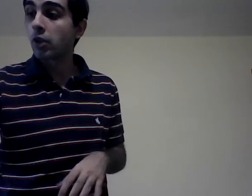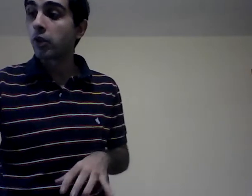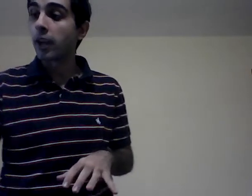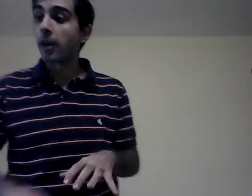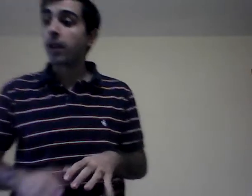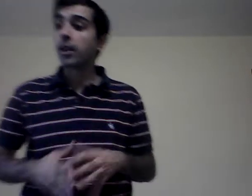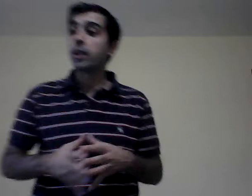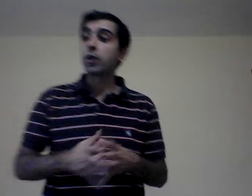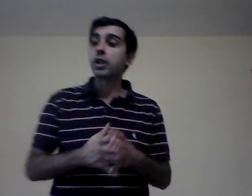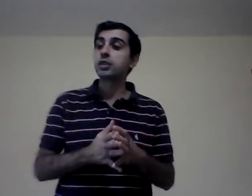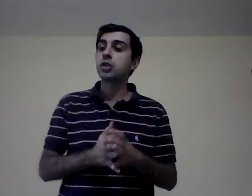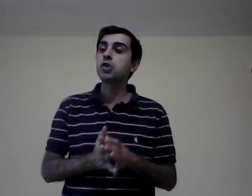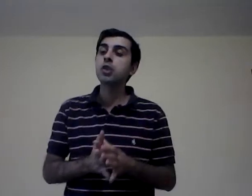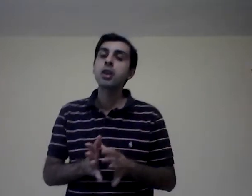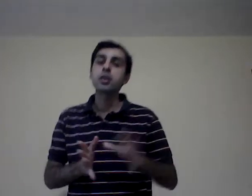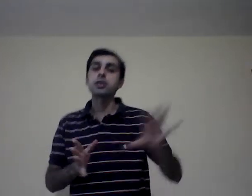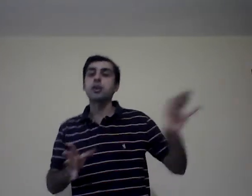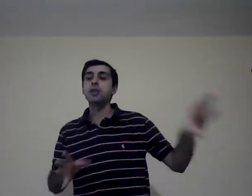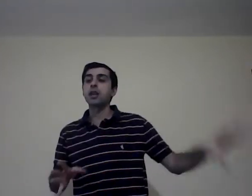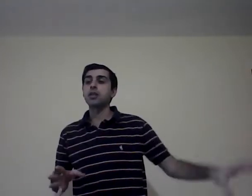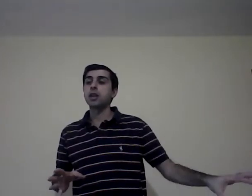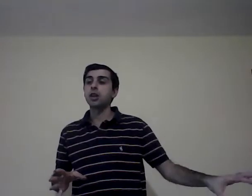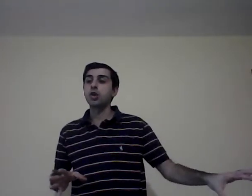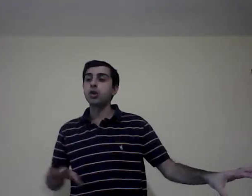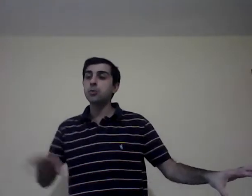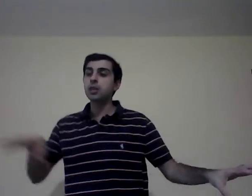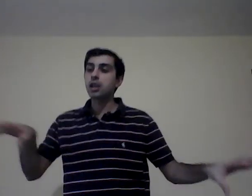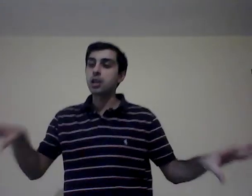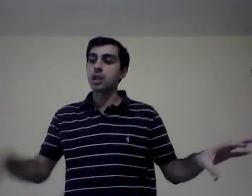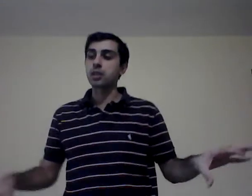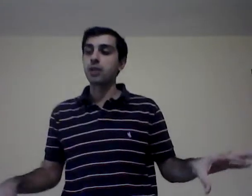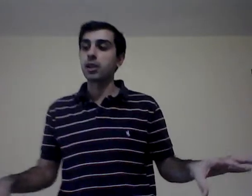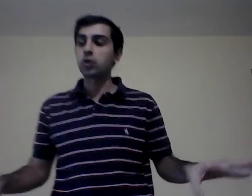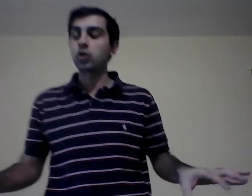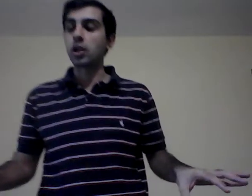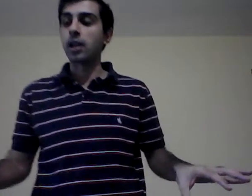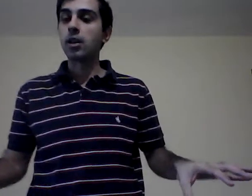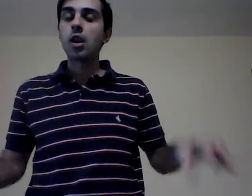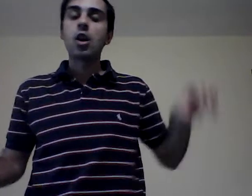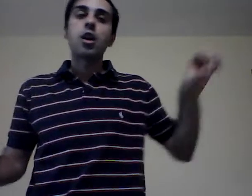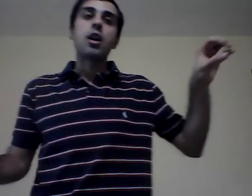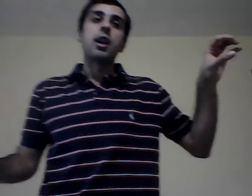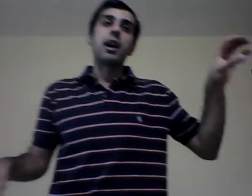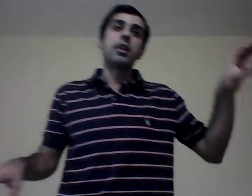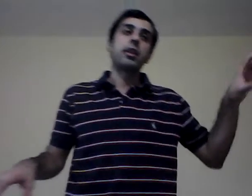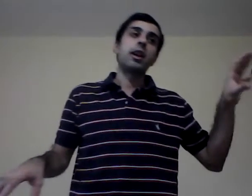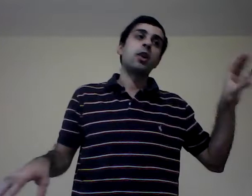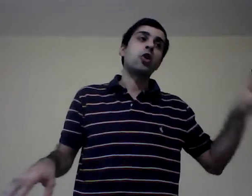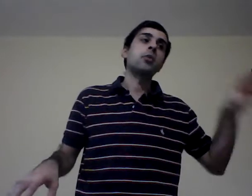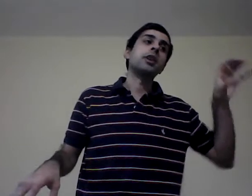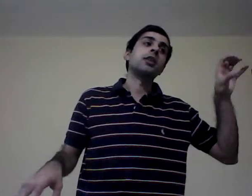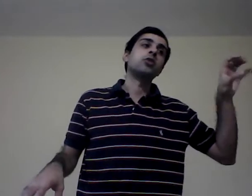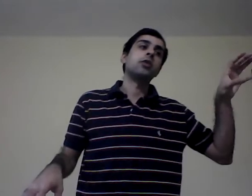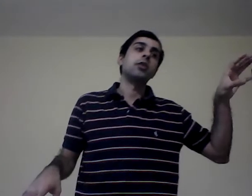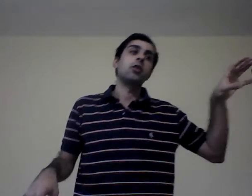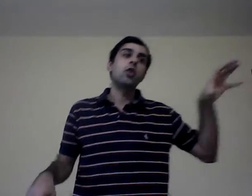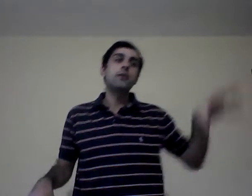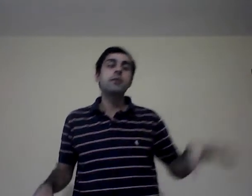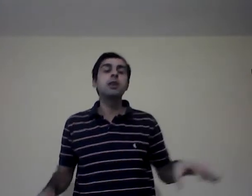donde habla de organizaciones, rentabilidad económica y rentabilidad social. Las económicas son con fines de